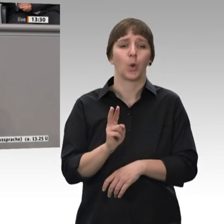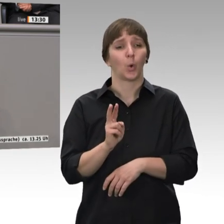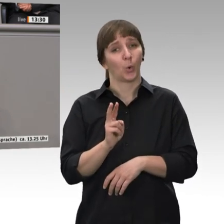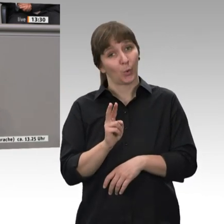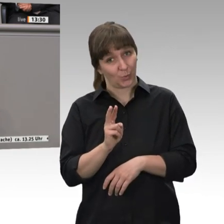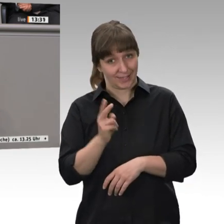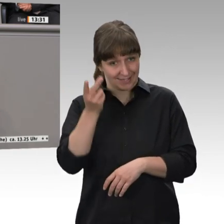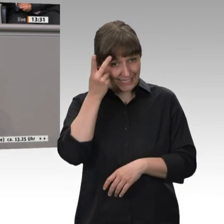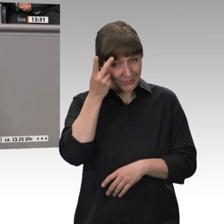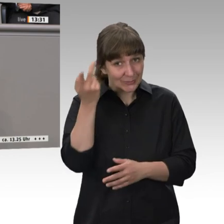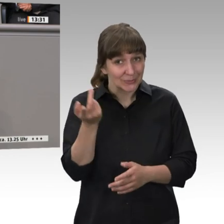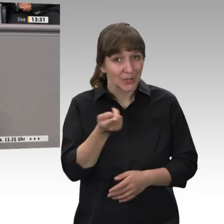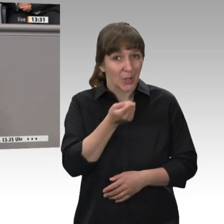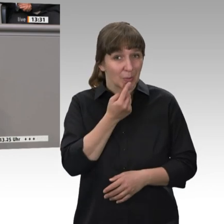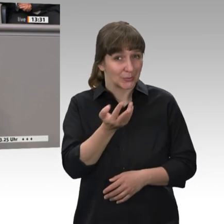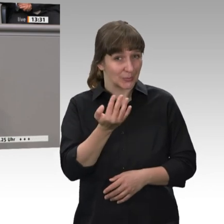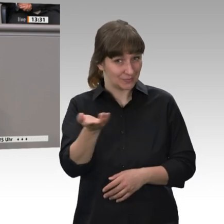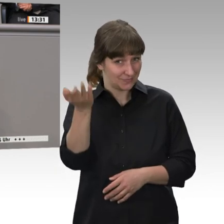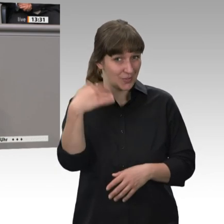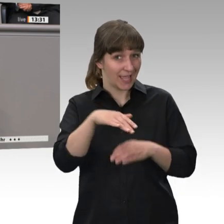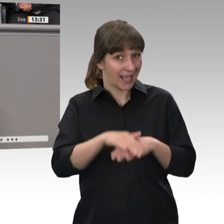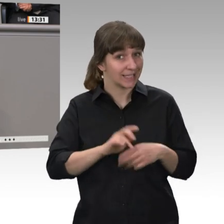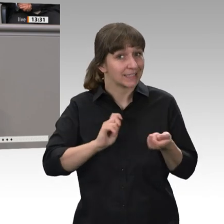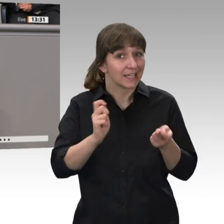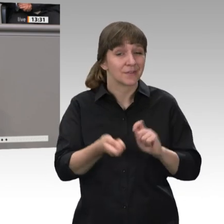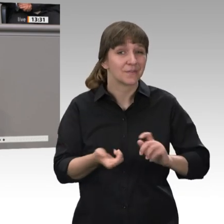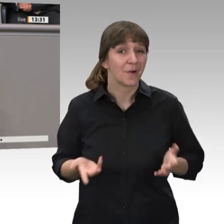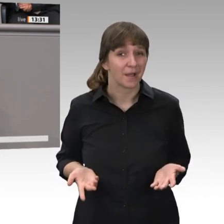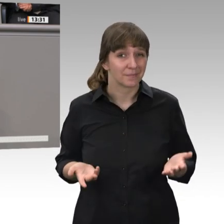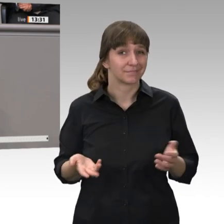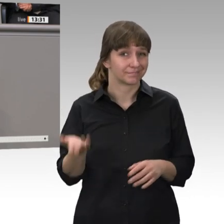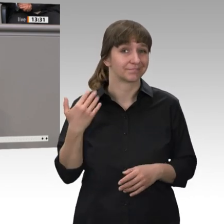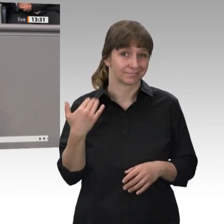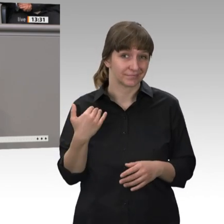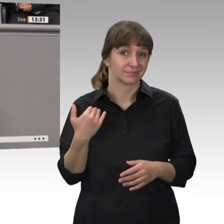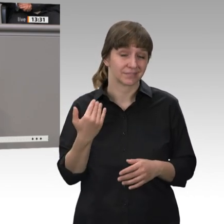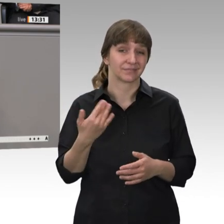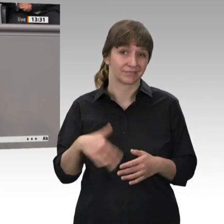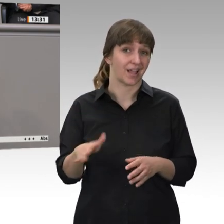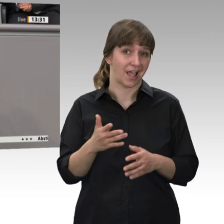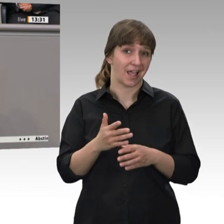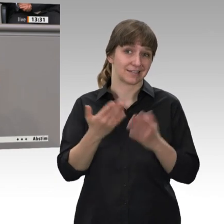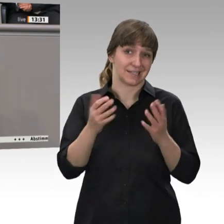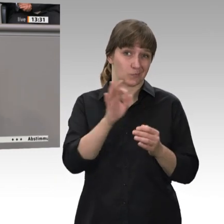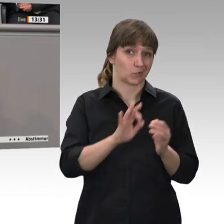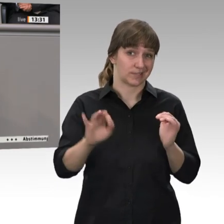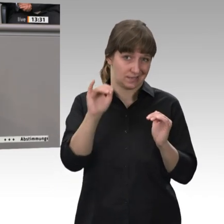Rentenreformen gemacht haben, wurde die Anwartschaft auf die Rente um 10 Prozent abgesenkt. Ob das also hier eine großartige